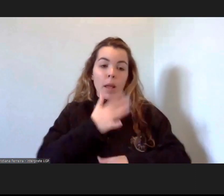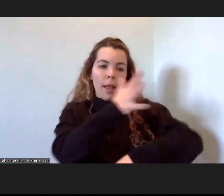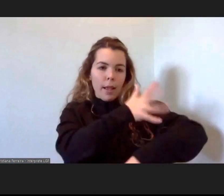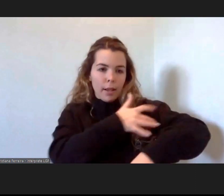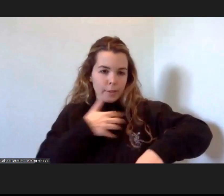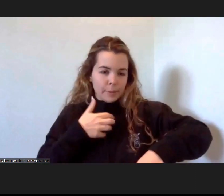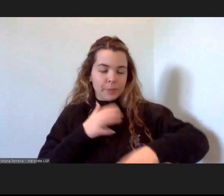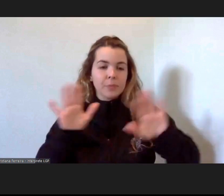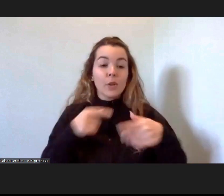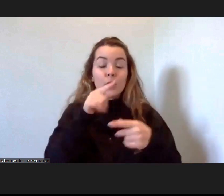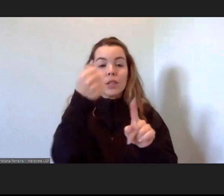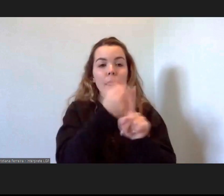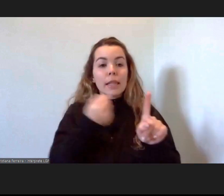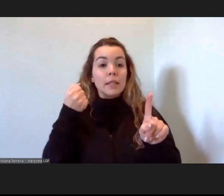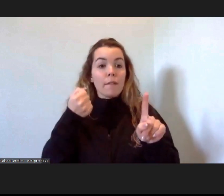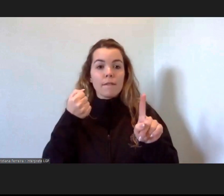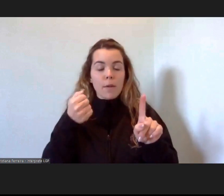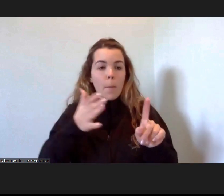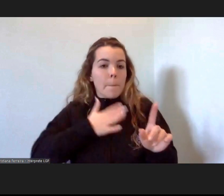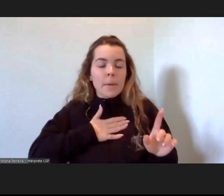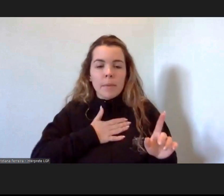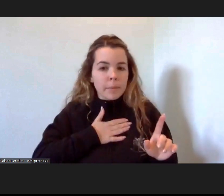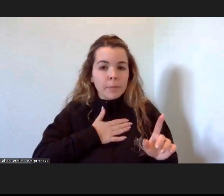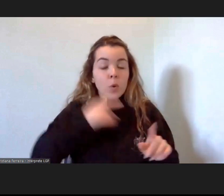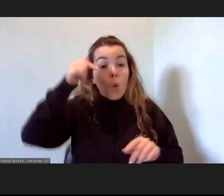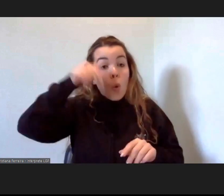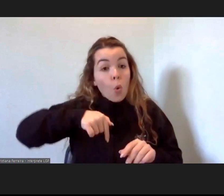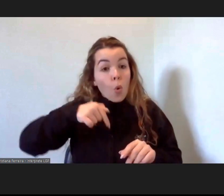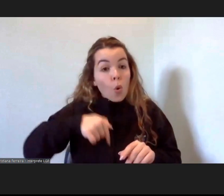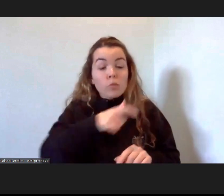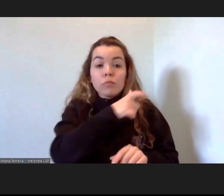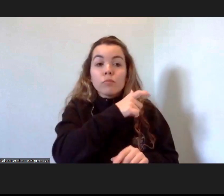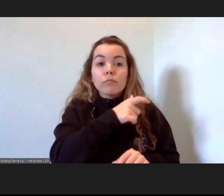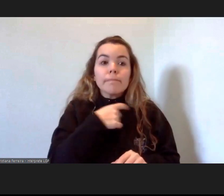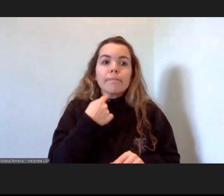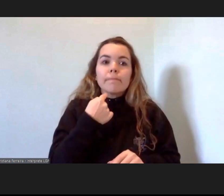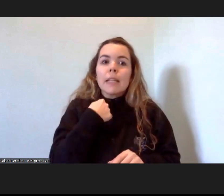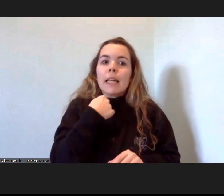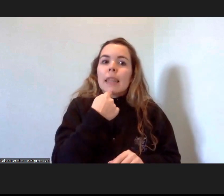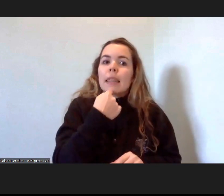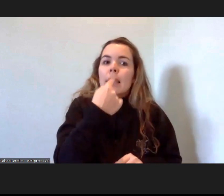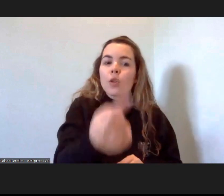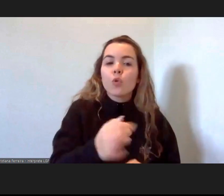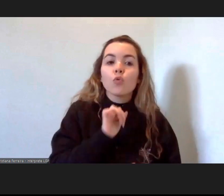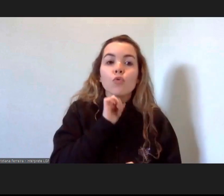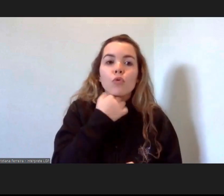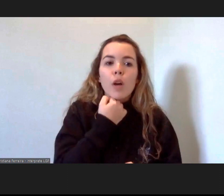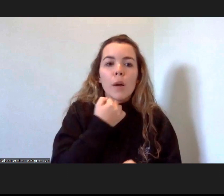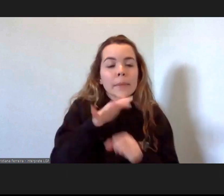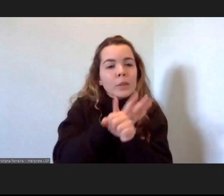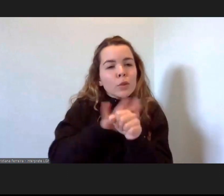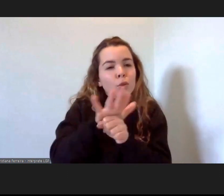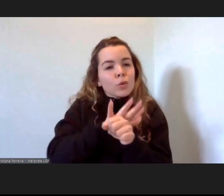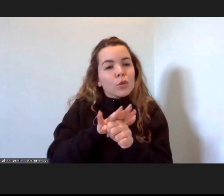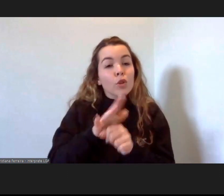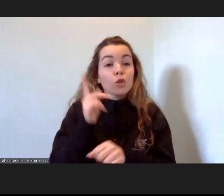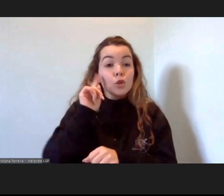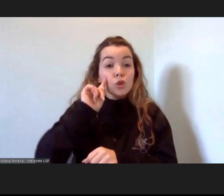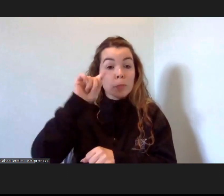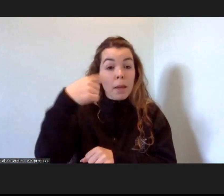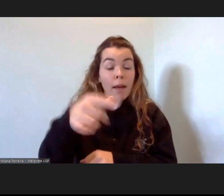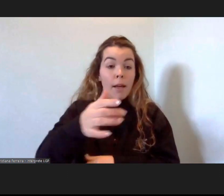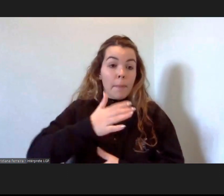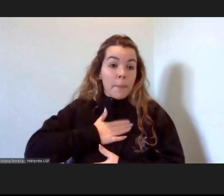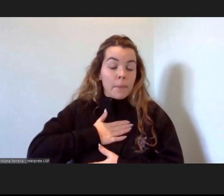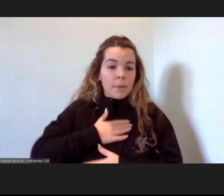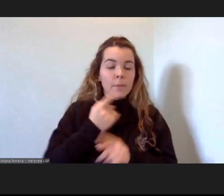desafio. Mas hoje, confesso que é uma ocasião muito especial. Por quê? Porque